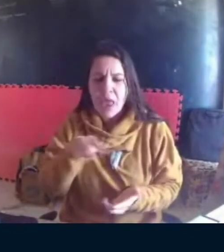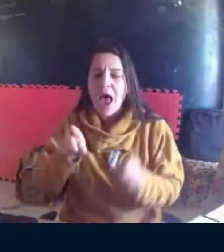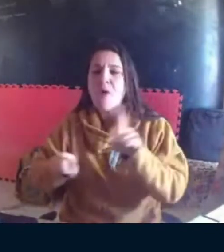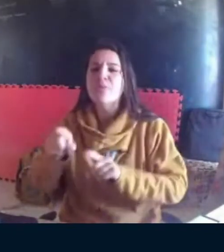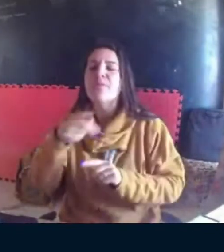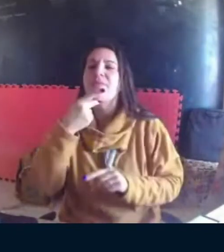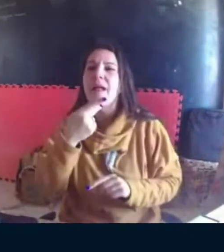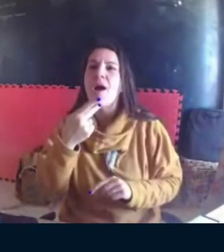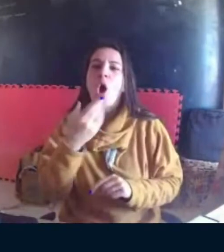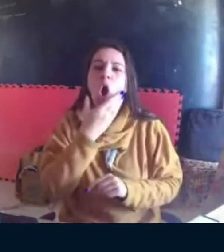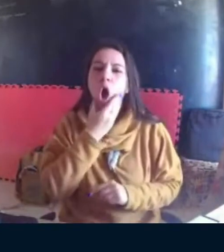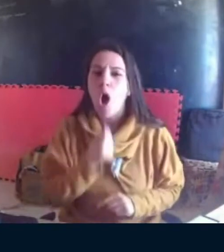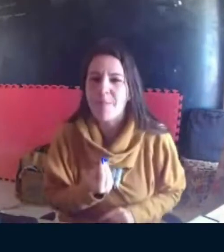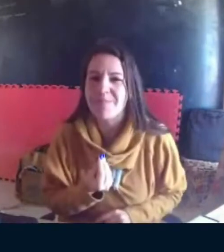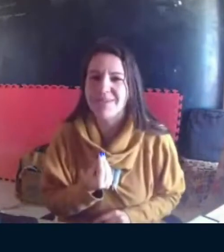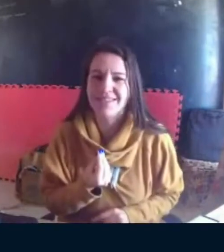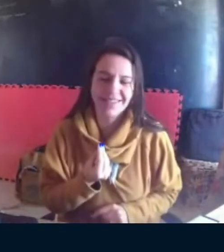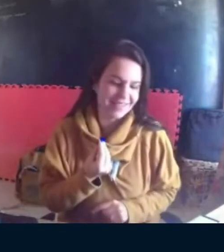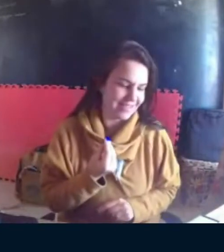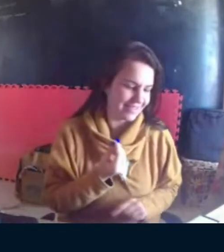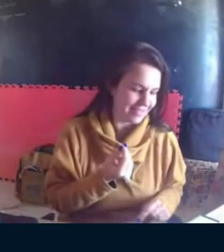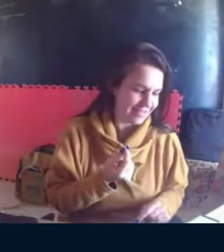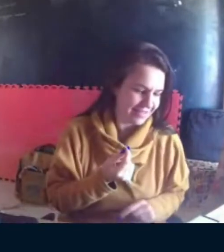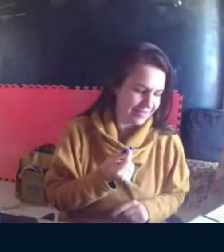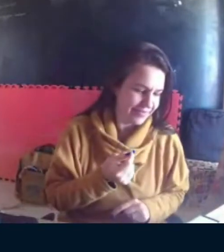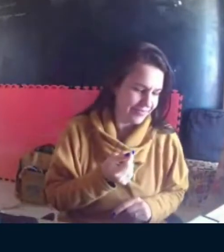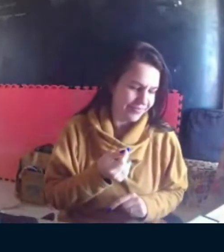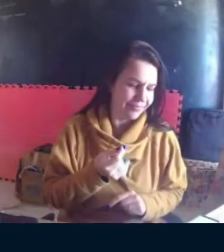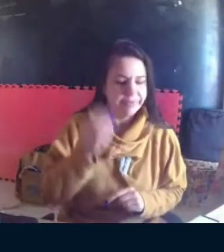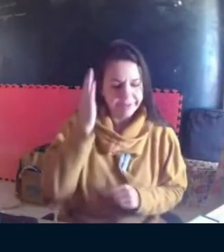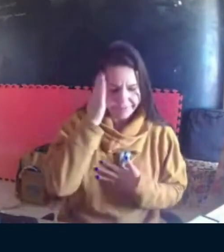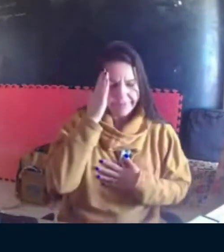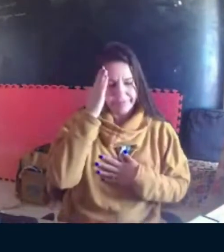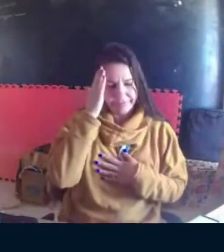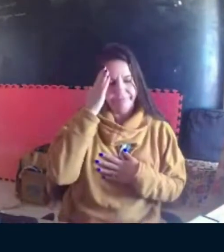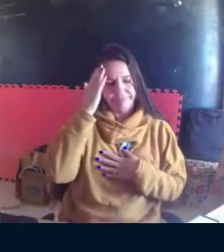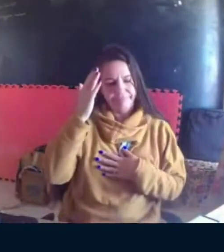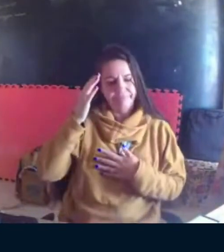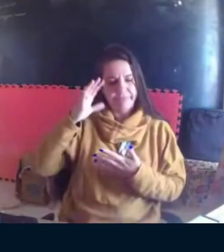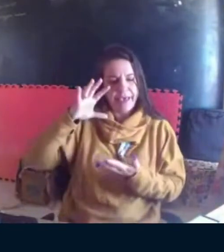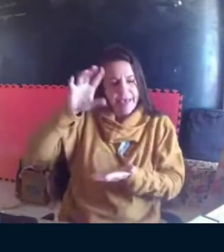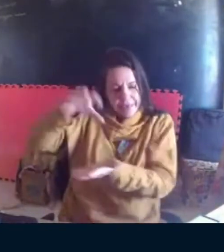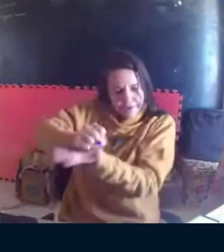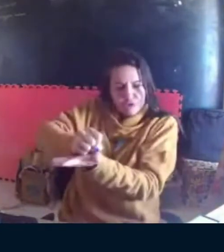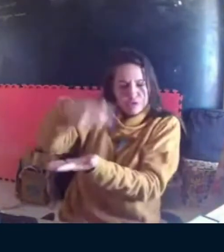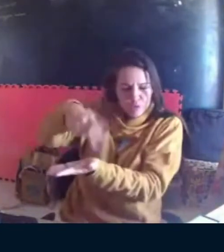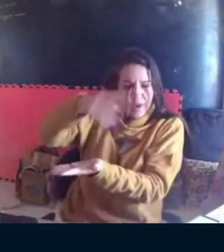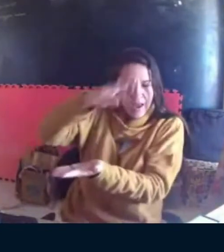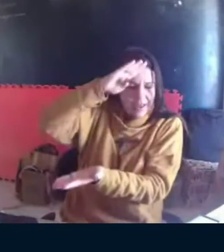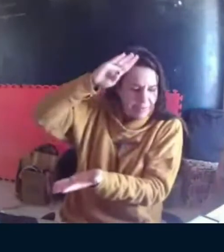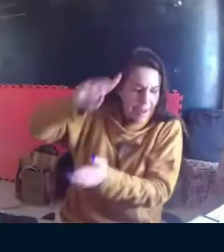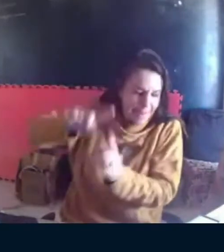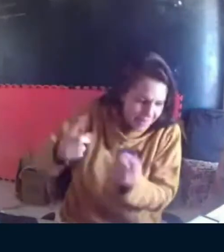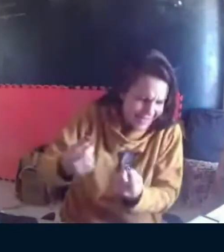em alguns textos na sua tese você apontou homens sem de registros acadêmicos.